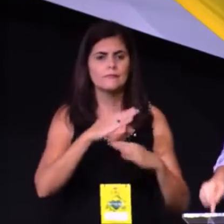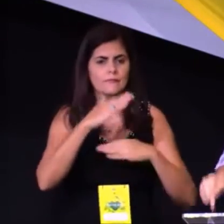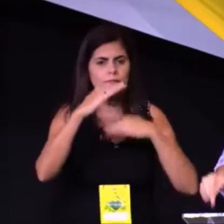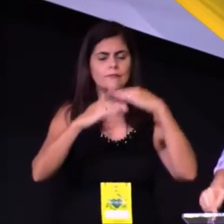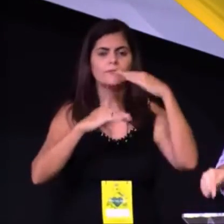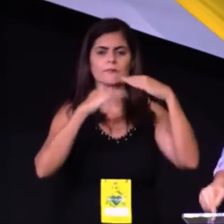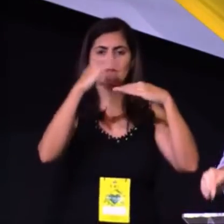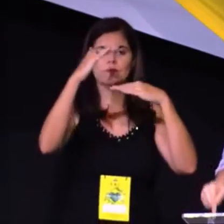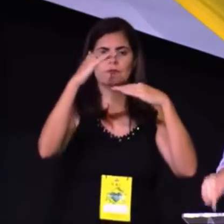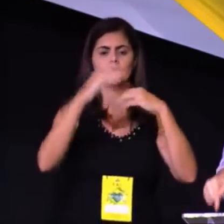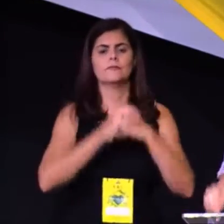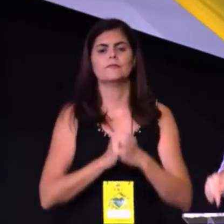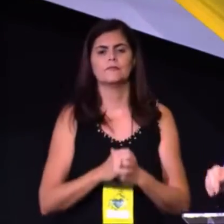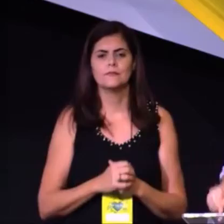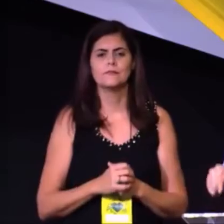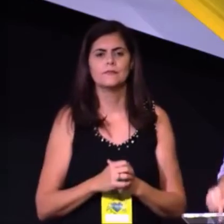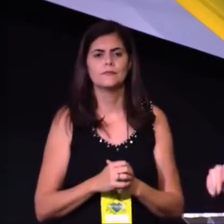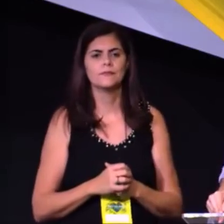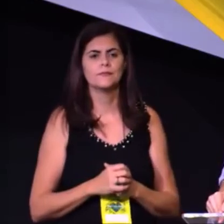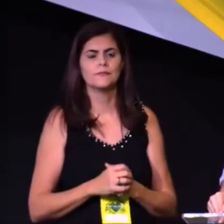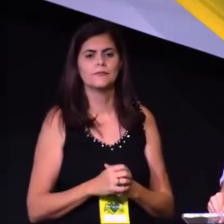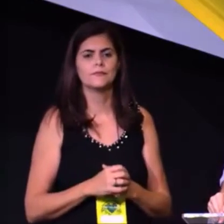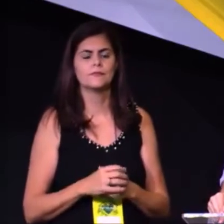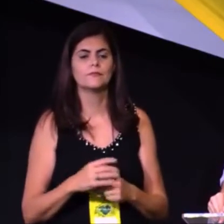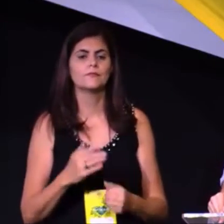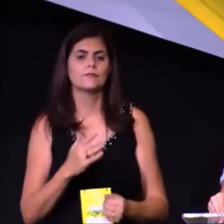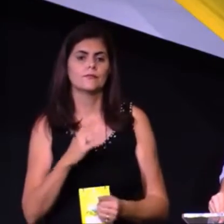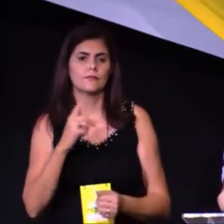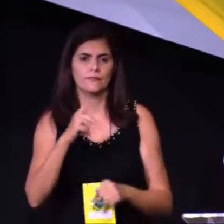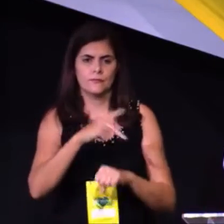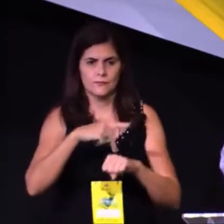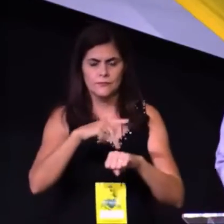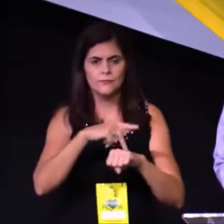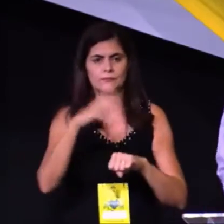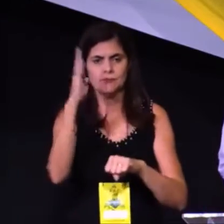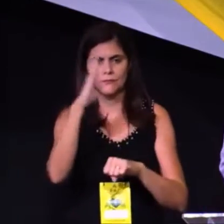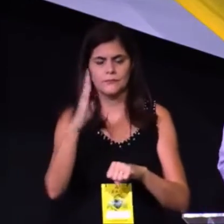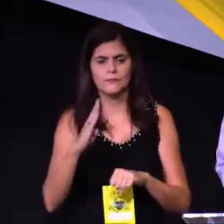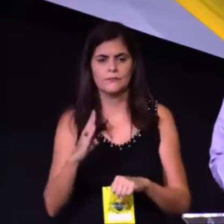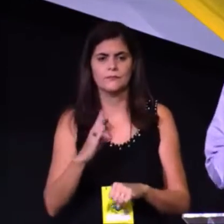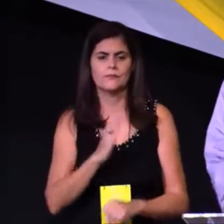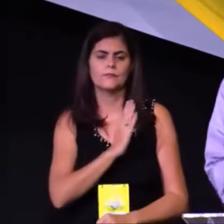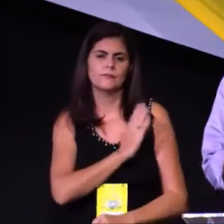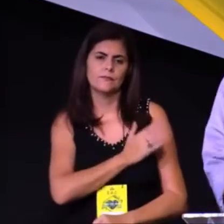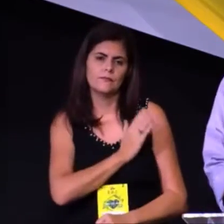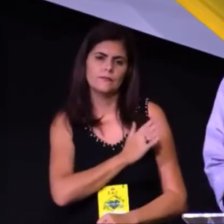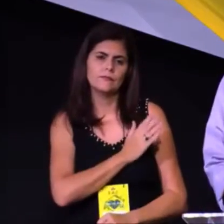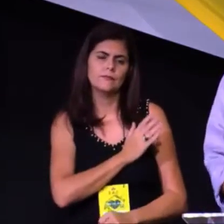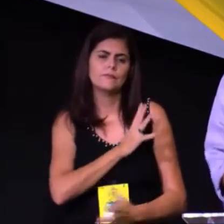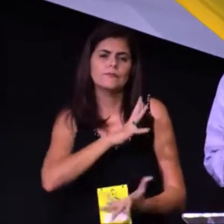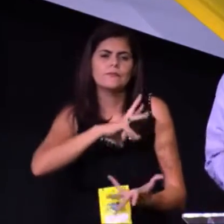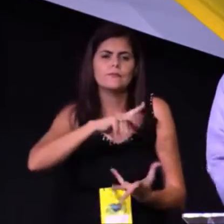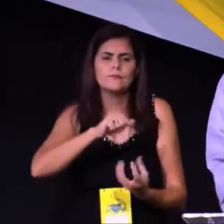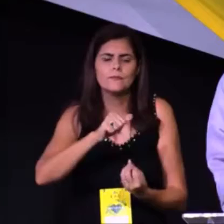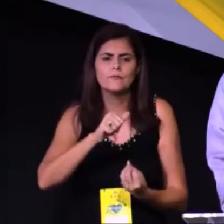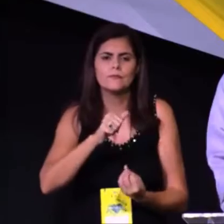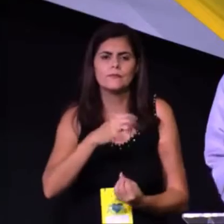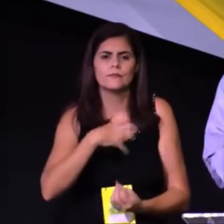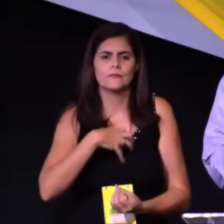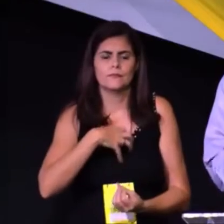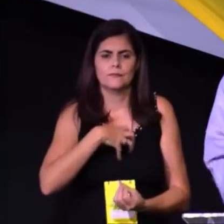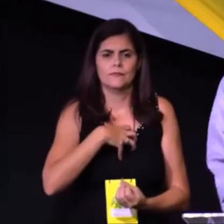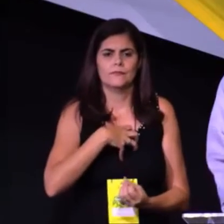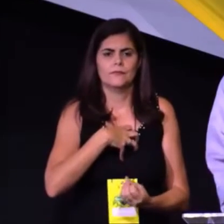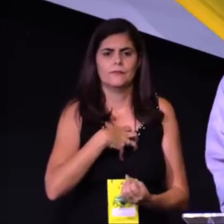Brasil, coração do mundo, pátria do evangelho só se resolve. Onde houver um só coração vibrando na mesma